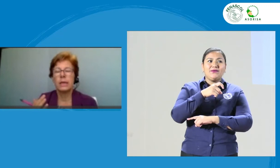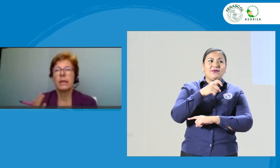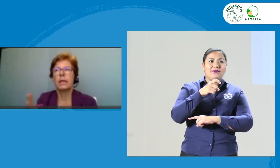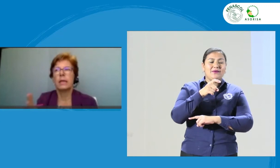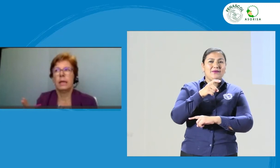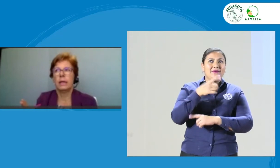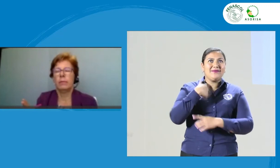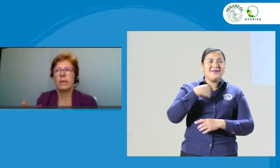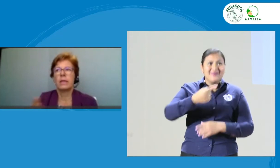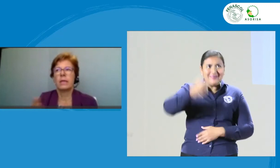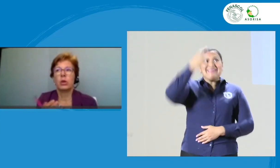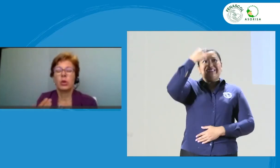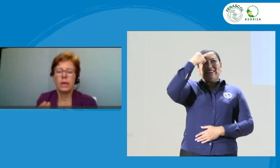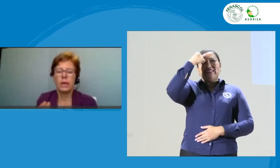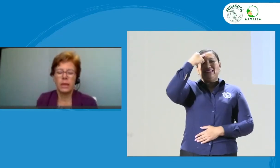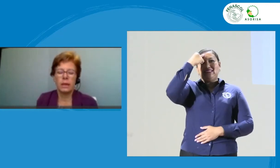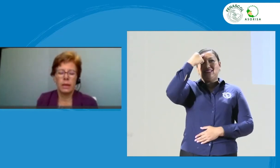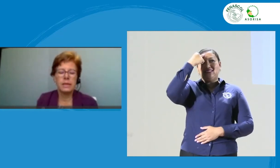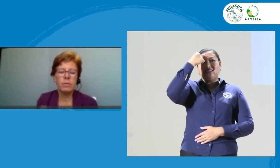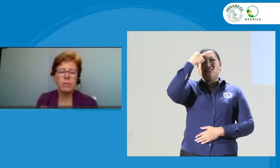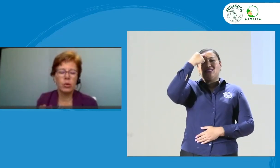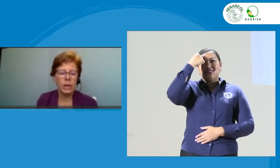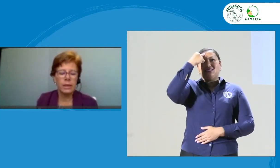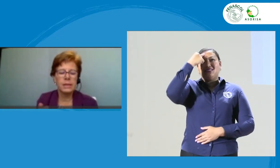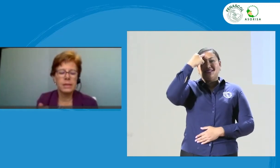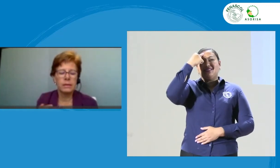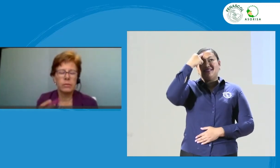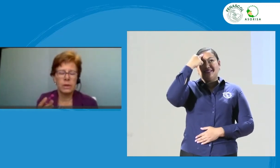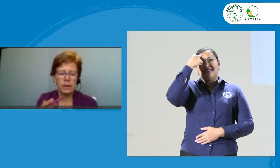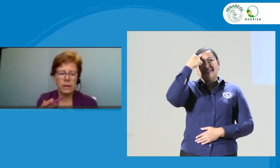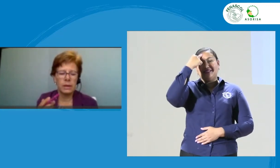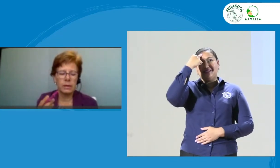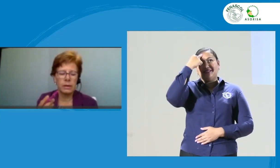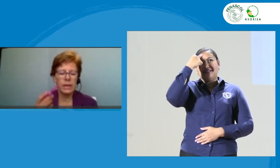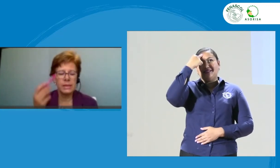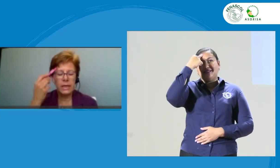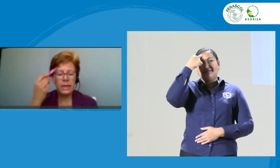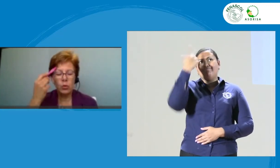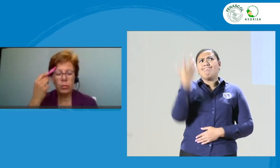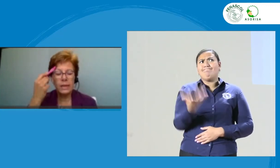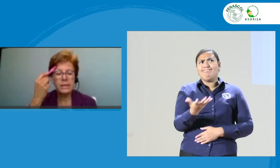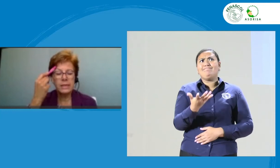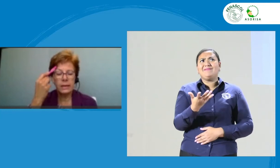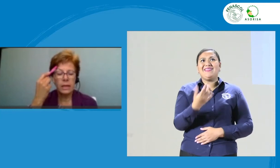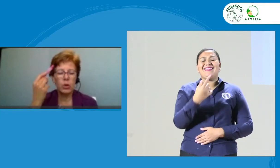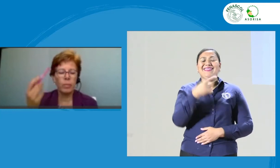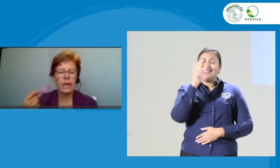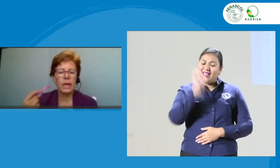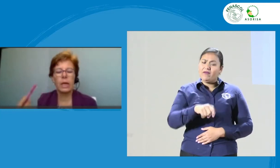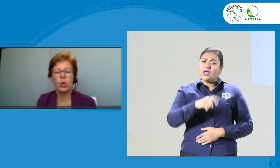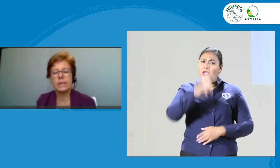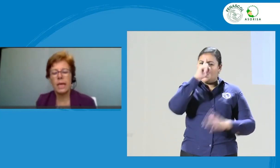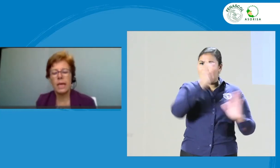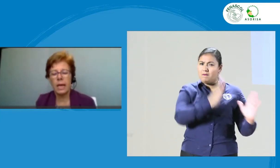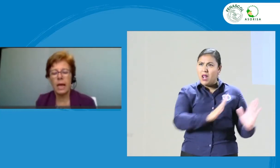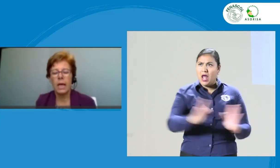el pensamiento de que es importante pensar en un plan estratégico para que lo que se haga,